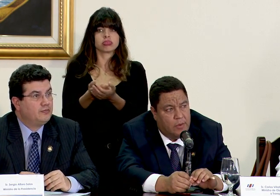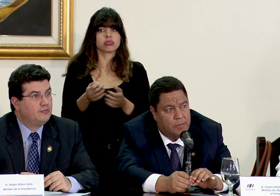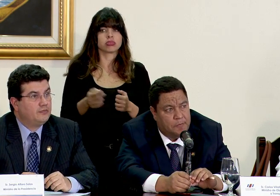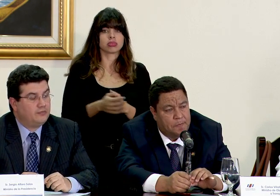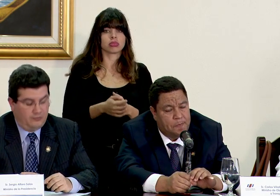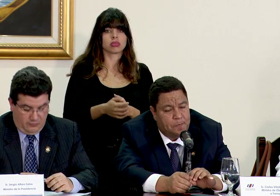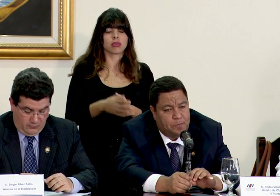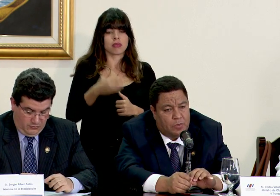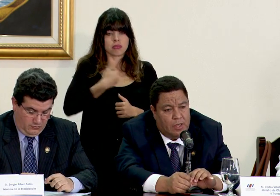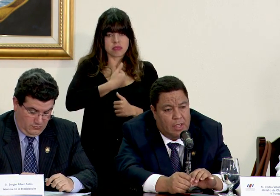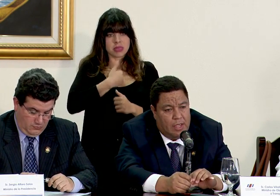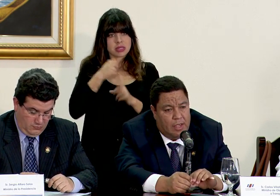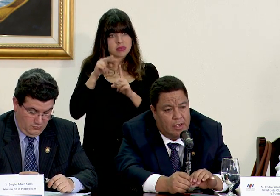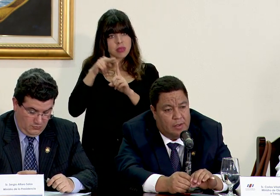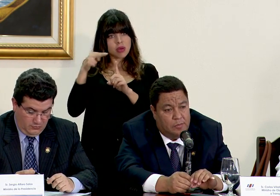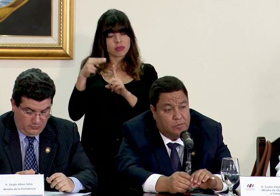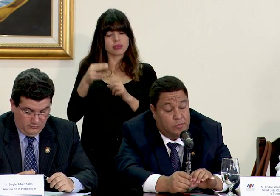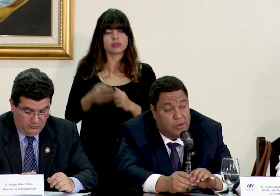perspectiva